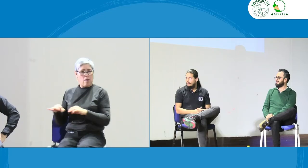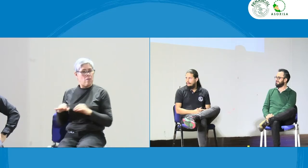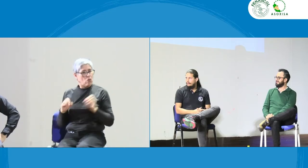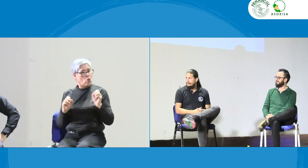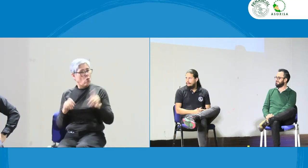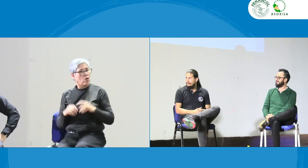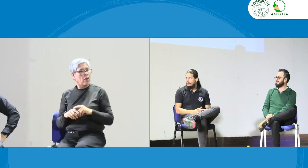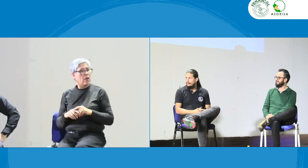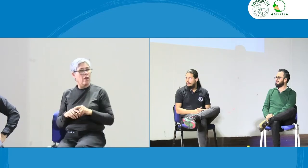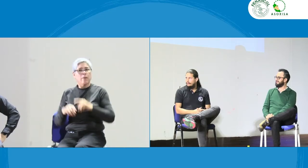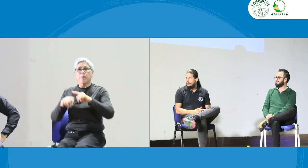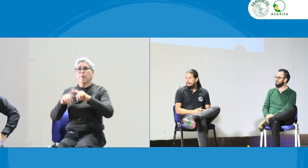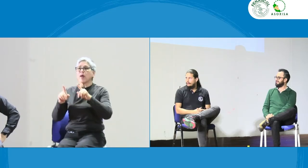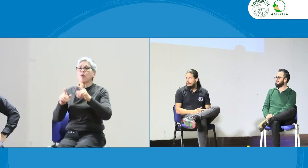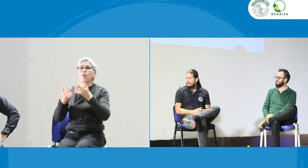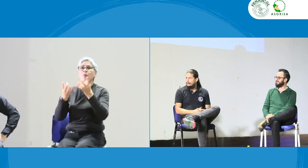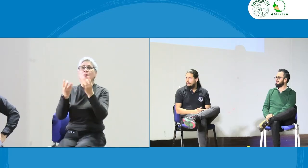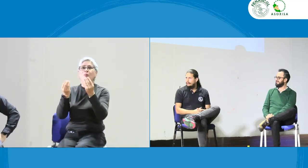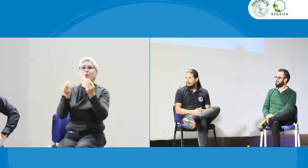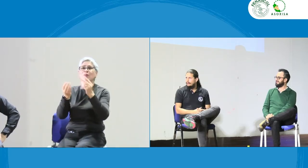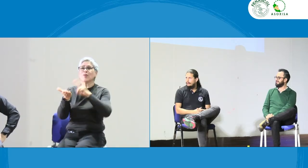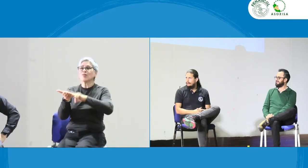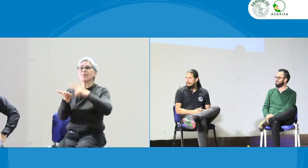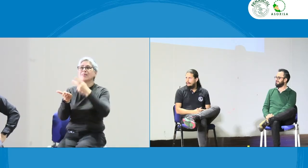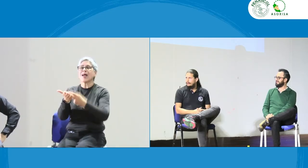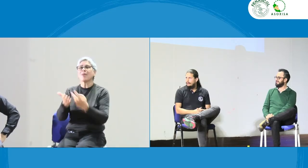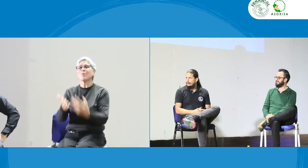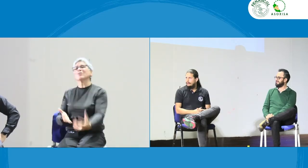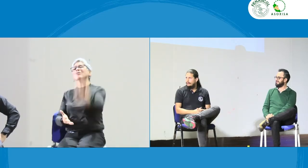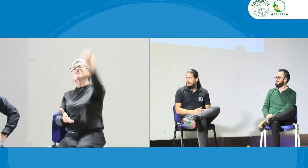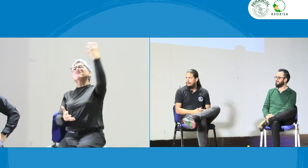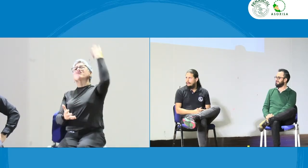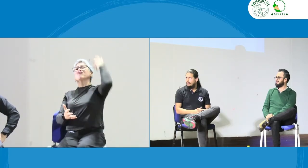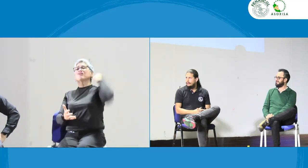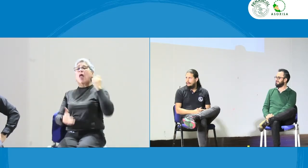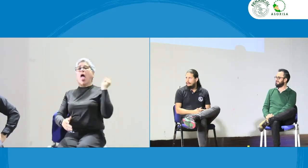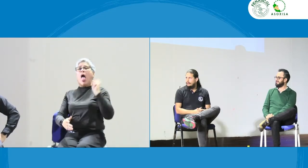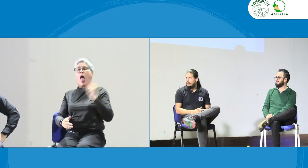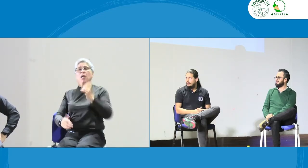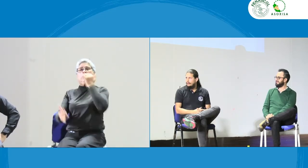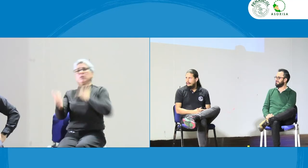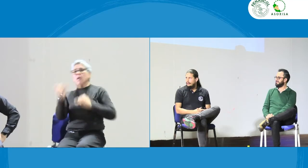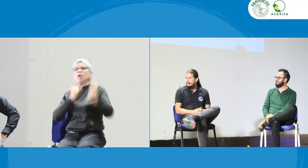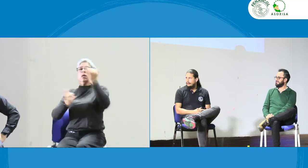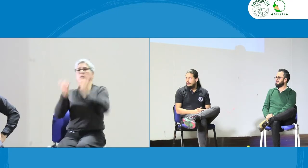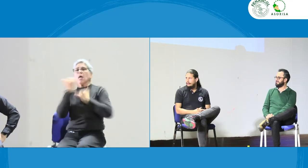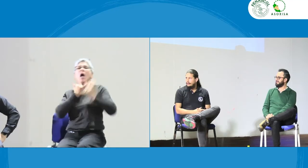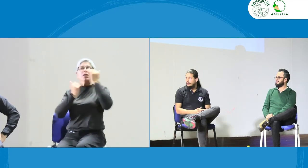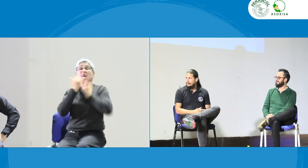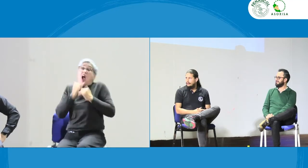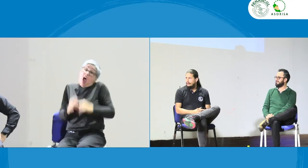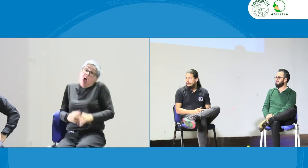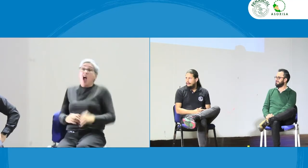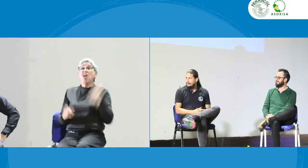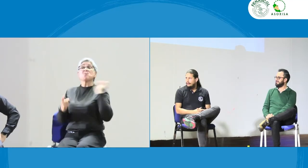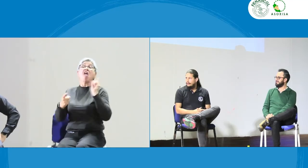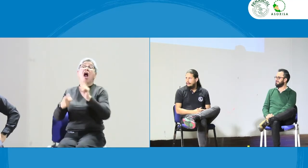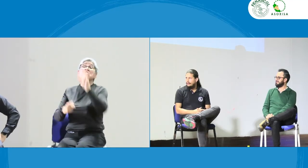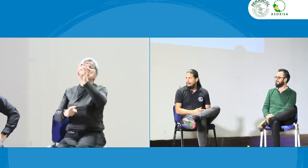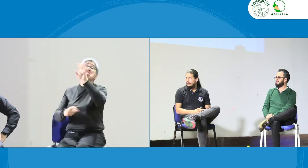formal, yo digo, ok, pero muchos intérpretes que ya llevan tiempo, reiteran sus errores y dicen, no, es